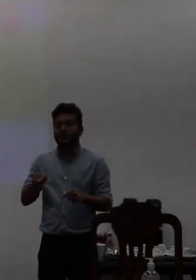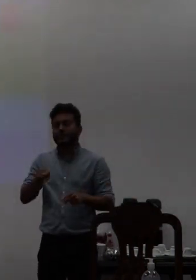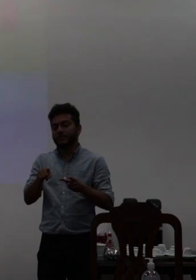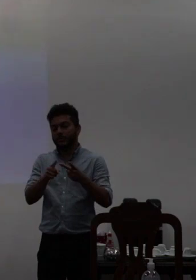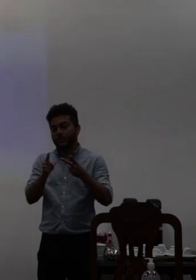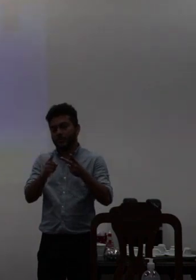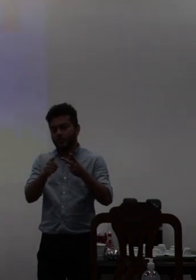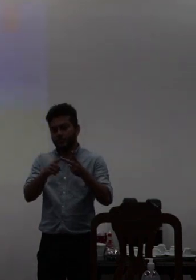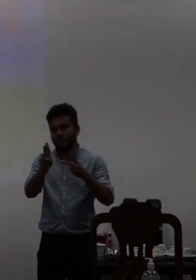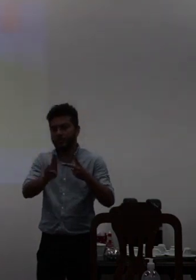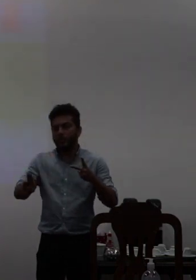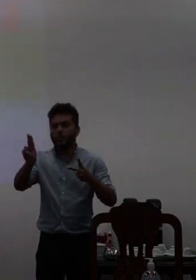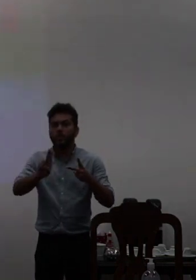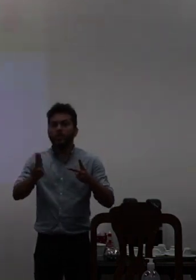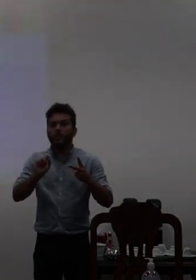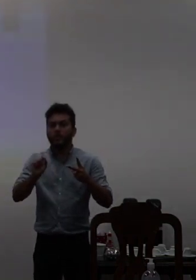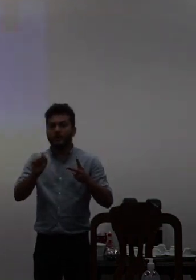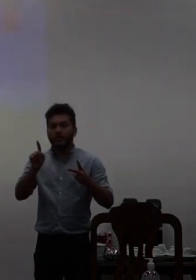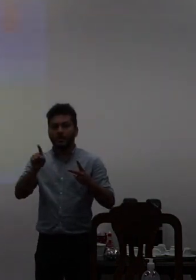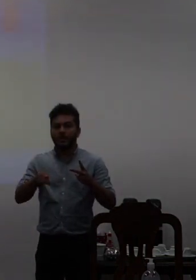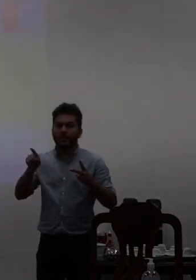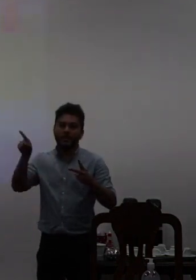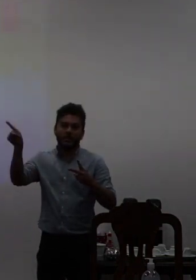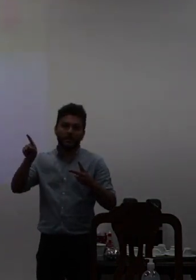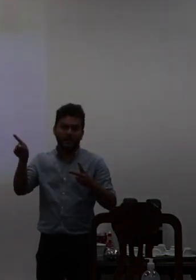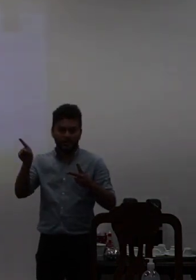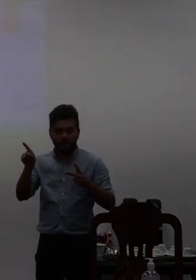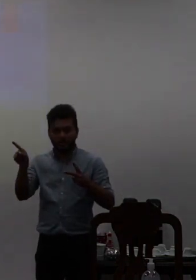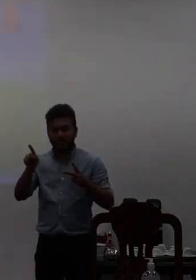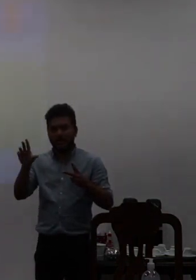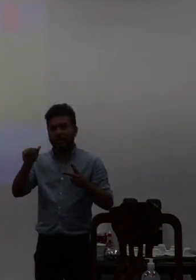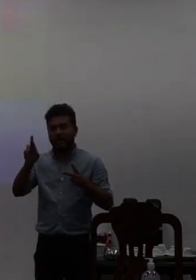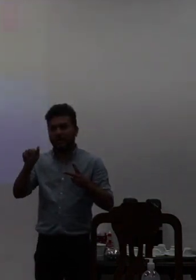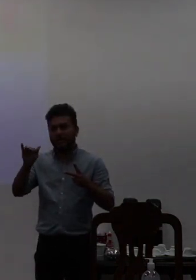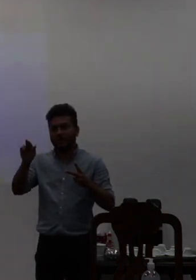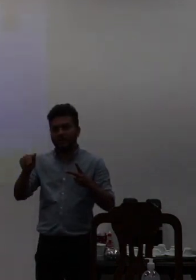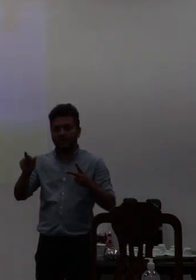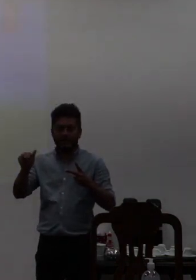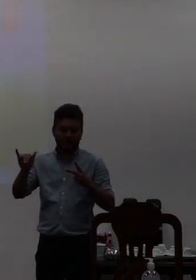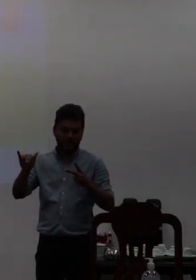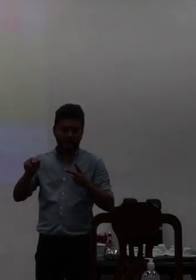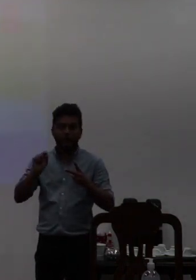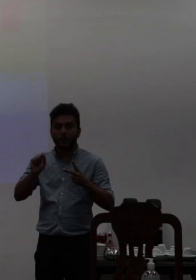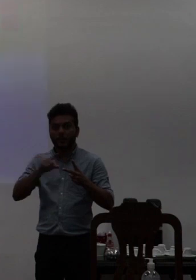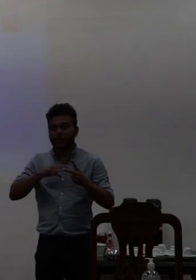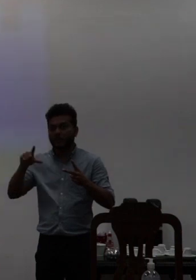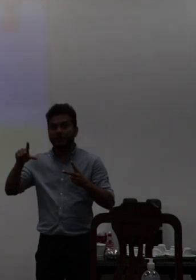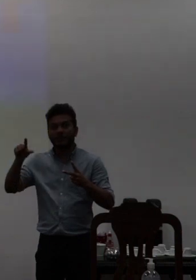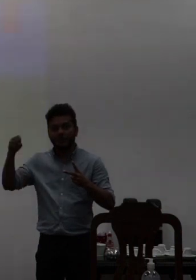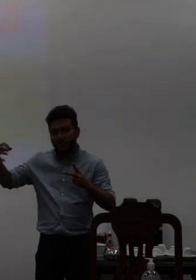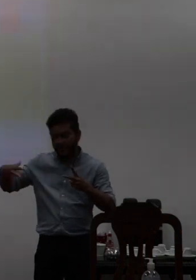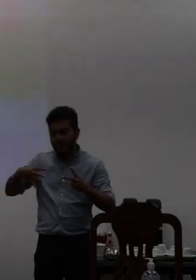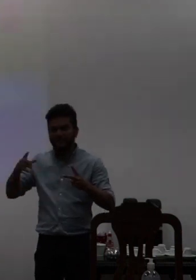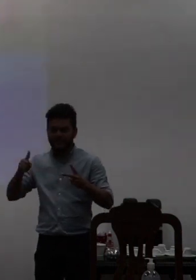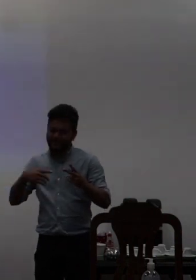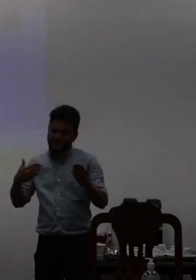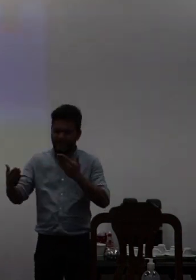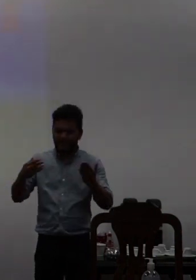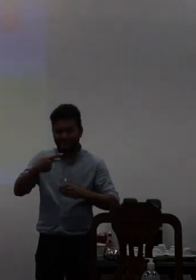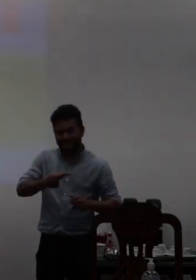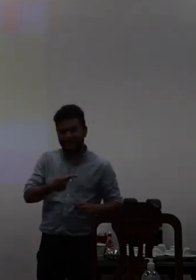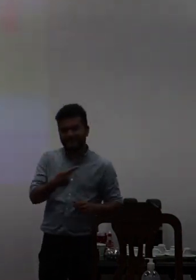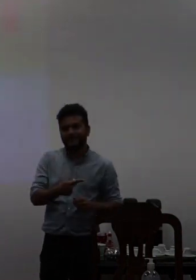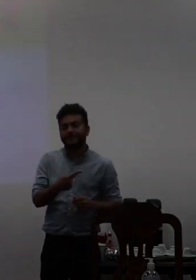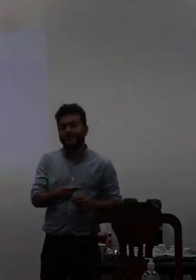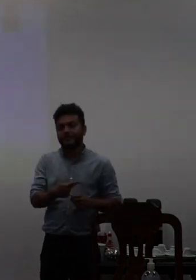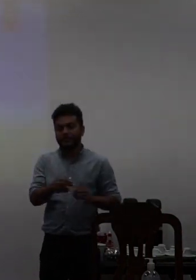universidade foi uma universidade nova que é a Universidade Federal do Cariri que apesar de ser mais nova da Universidade Federal do Reconto tem